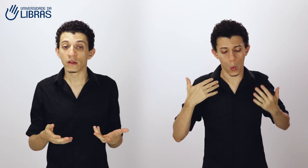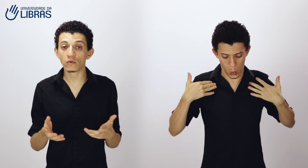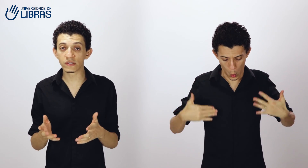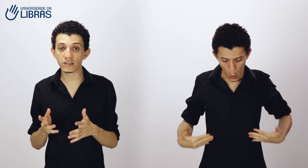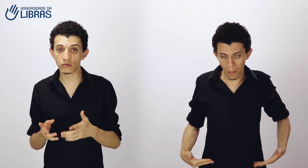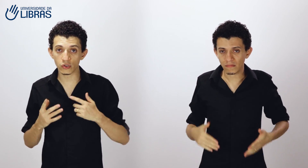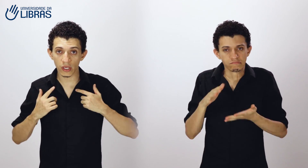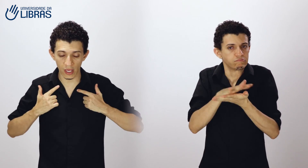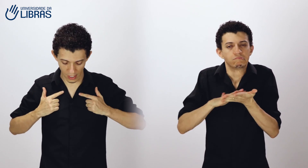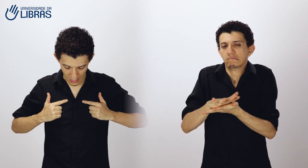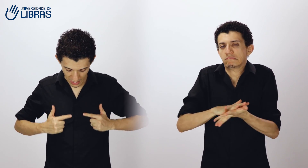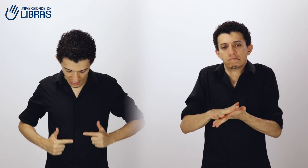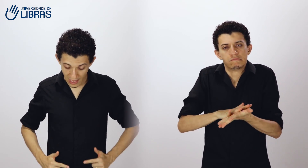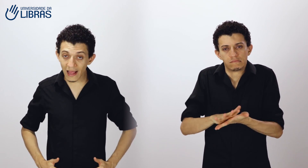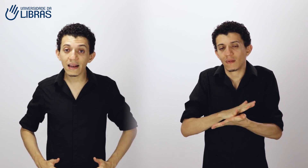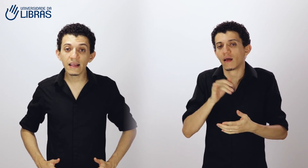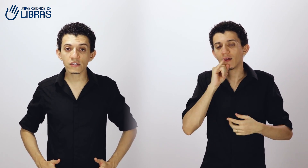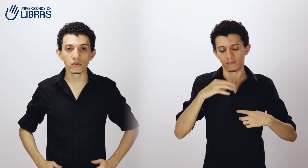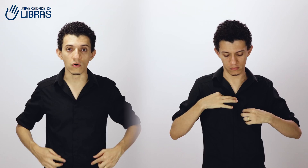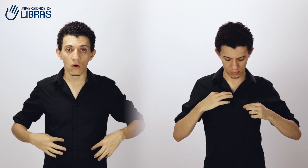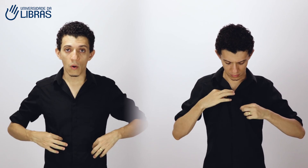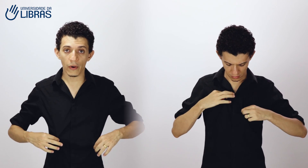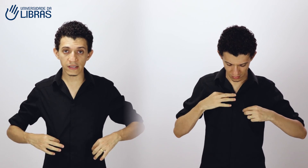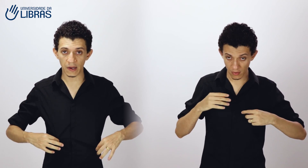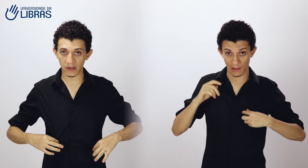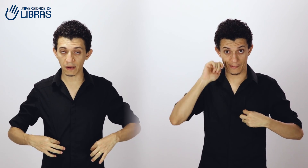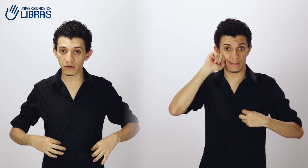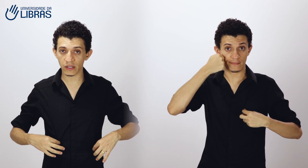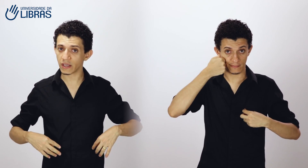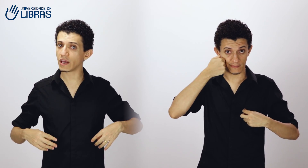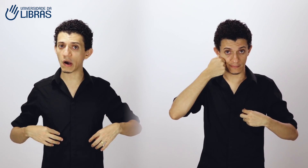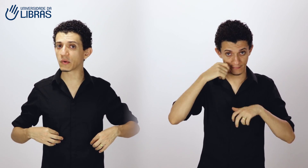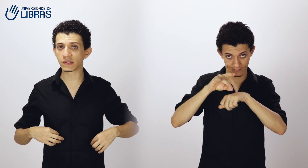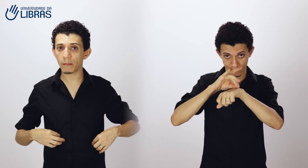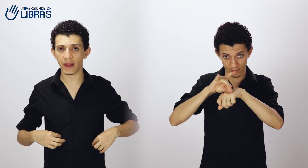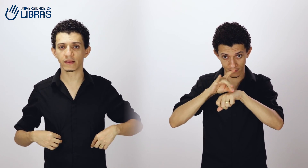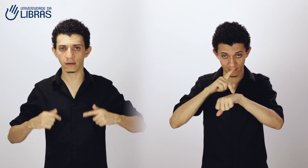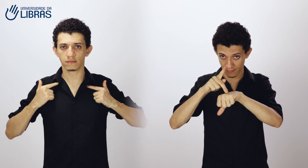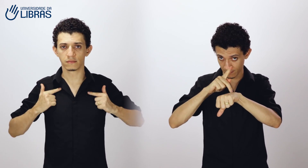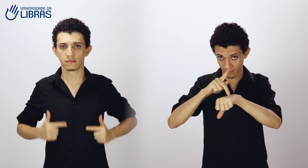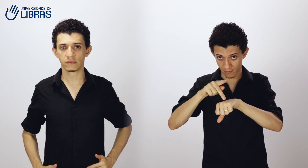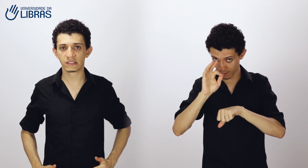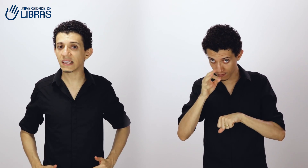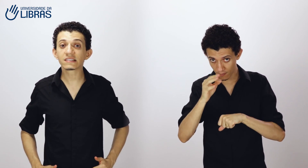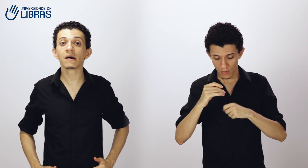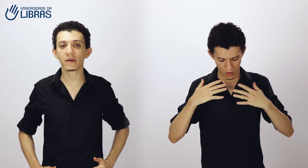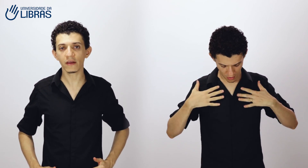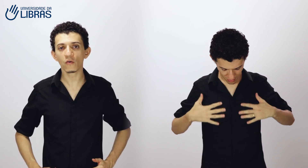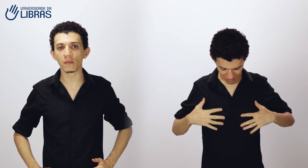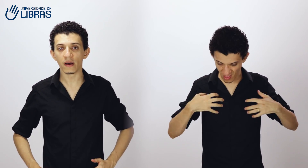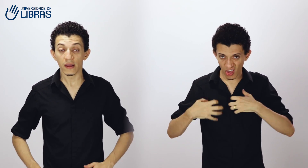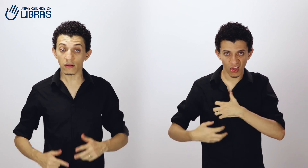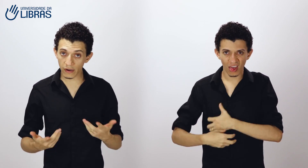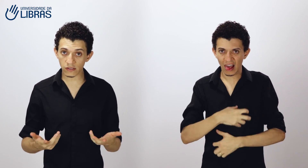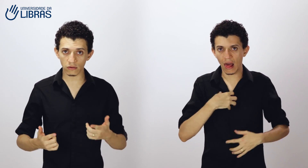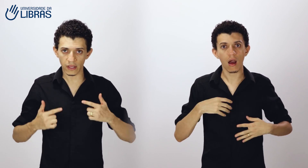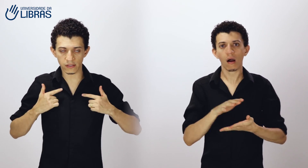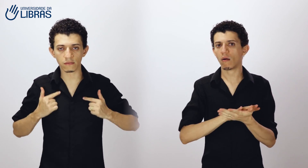No sentido de que ele é liso. Por exemplo, essa blusa aqui é uma blusa preta, sem estampa nenhuma. Então, nesse contexto,